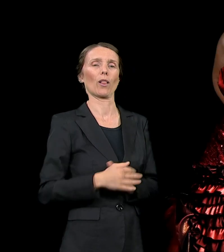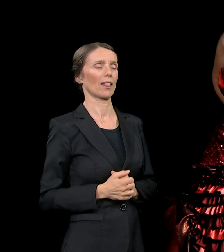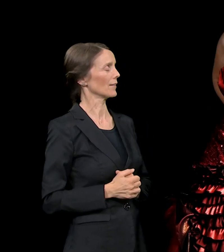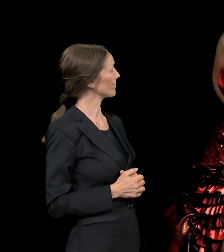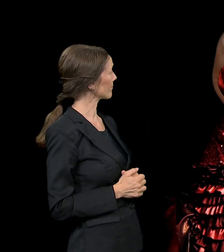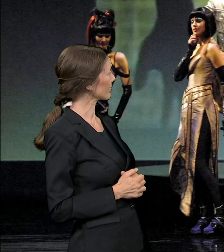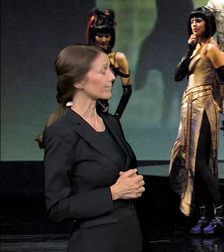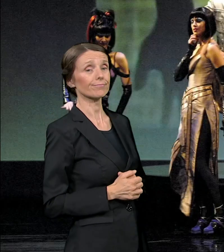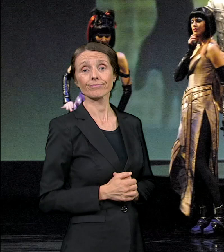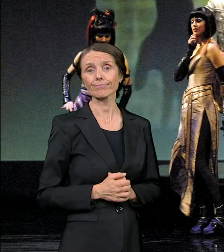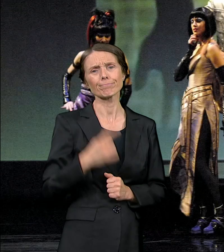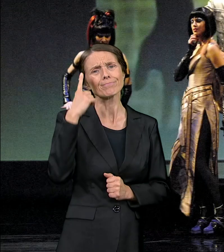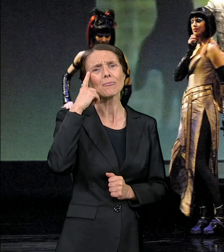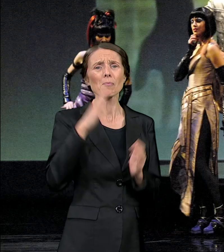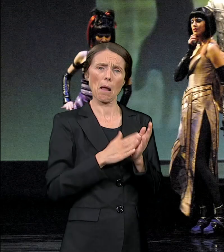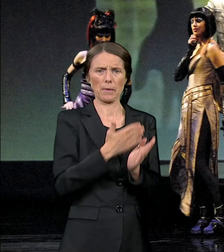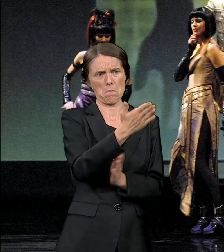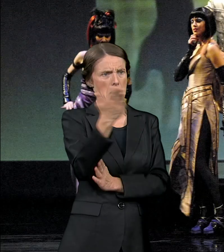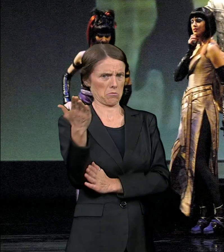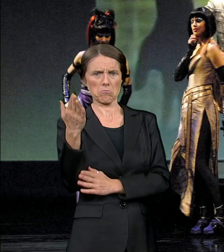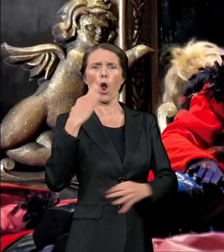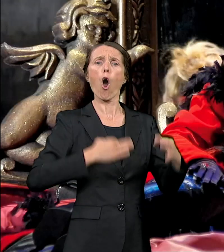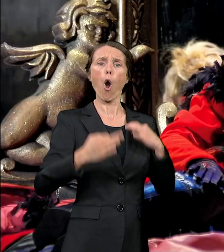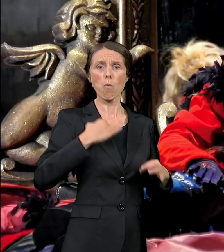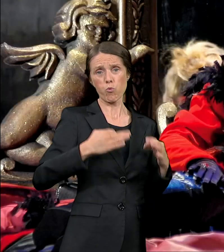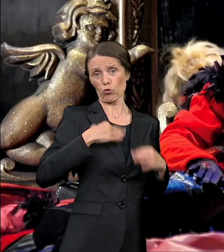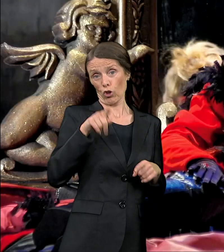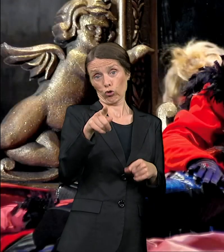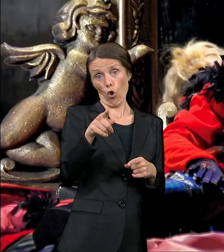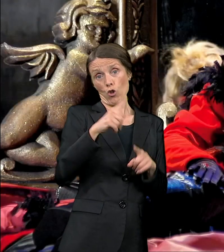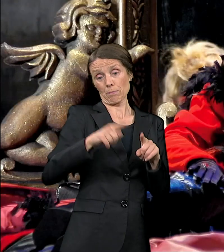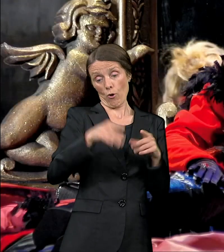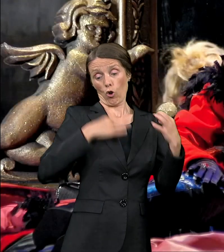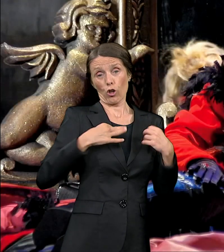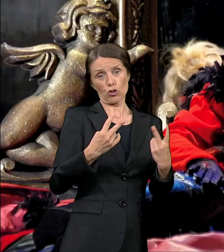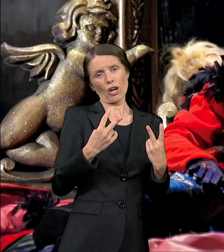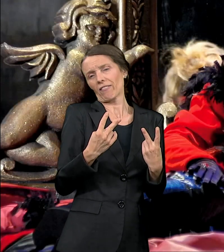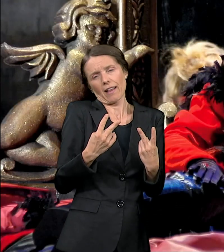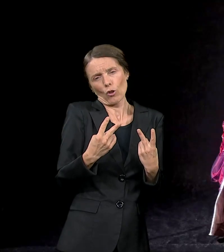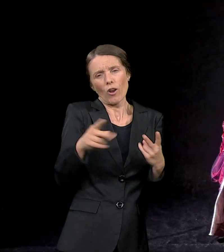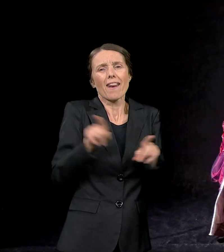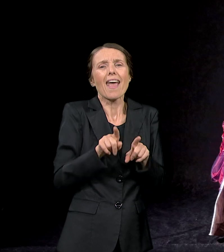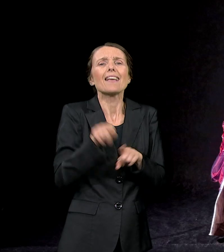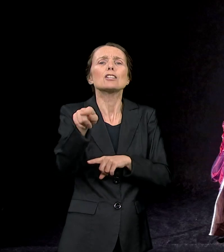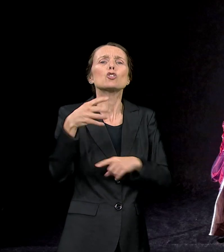Kako delo ne čini čoveka, tako ni kostim ne čini glumca, ali mu odeva dušu i pomaže da pronađe junaka koga igra u